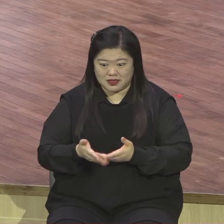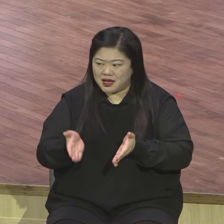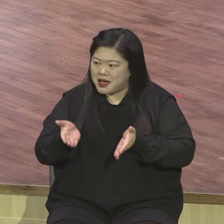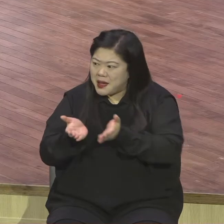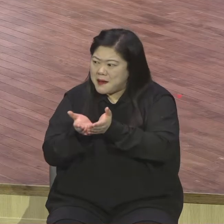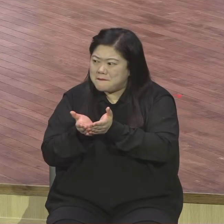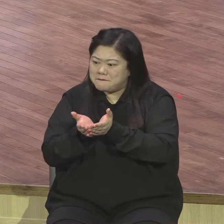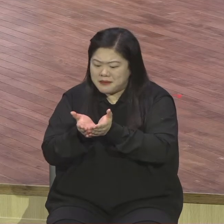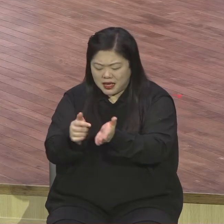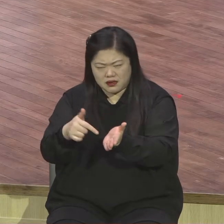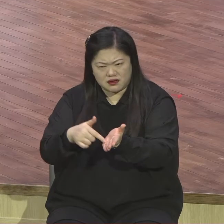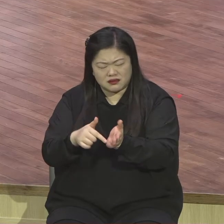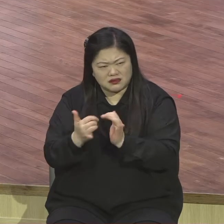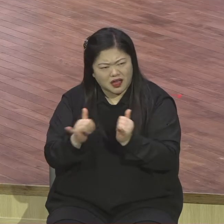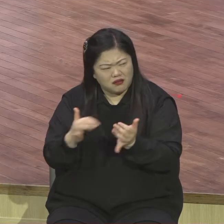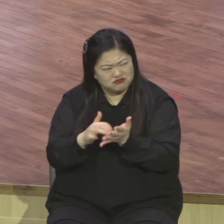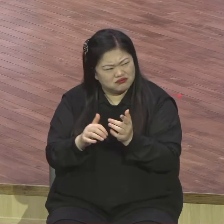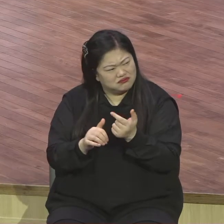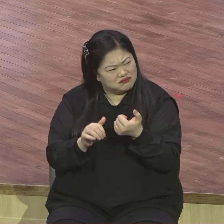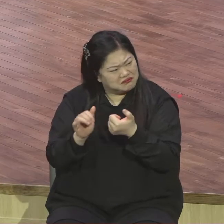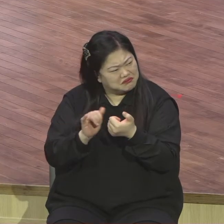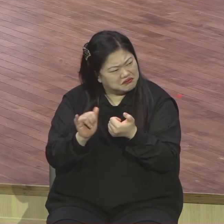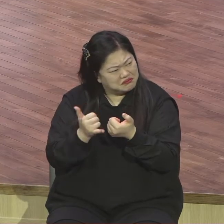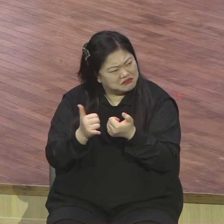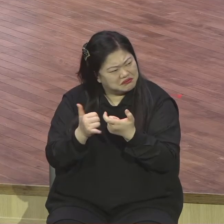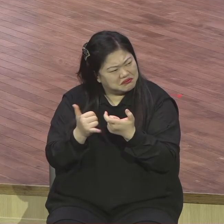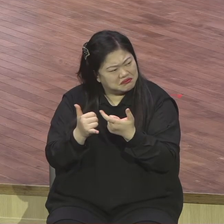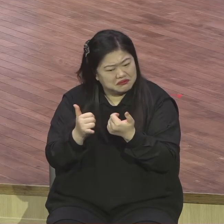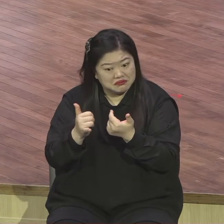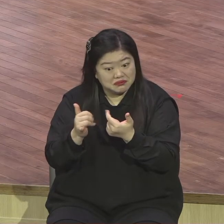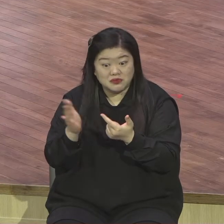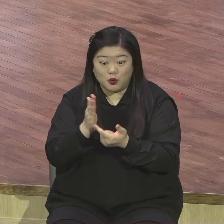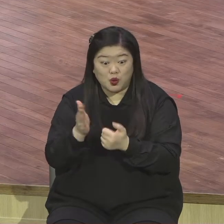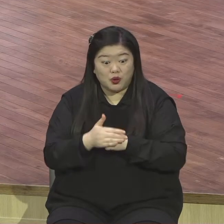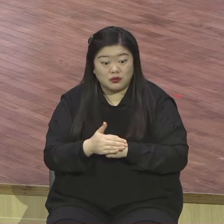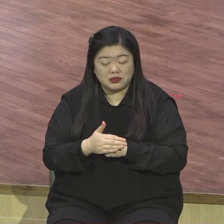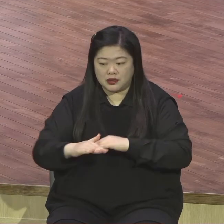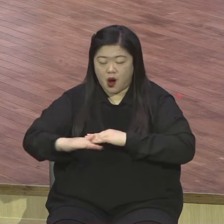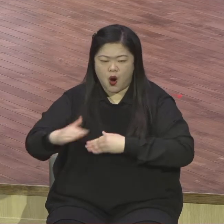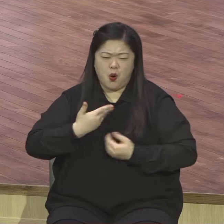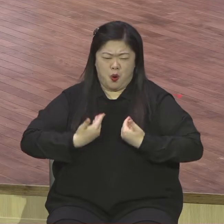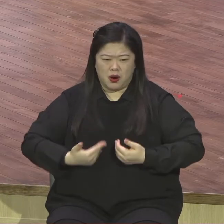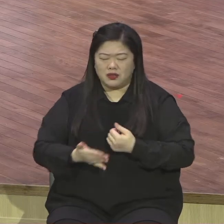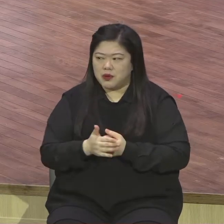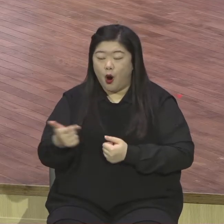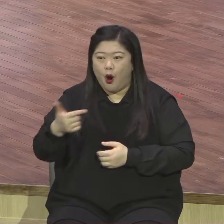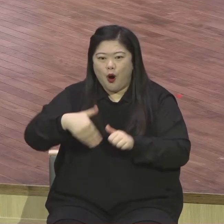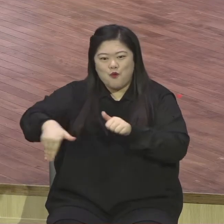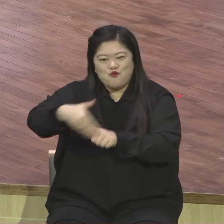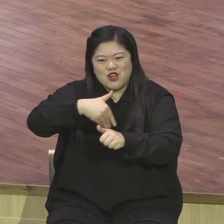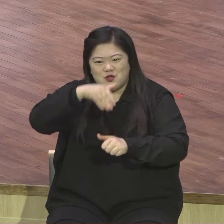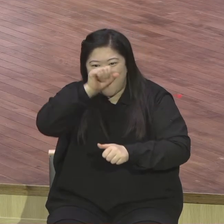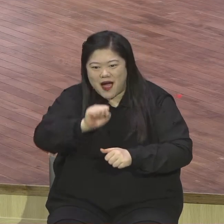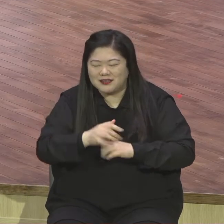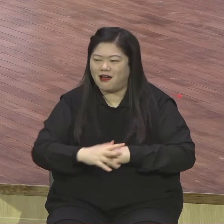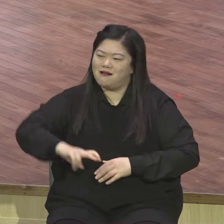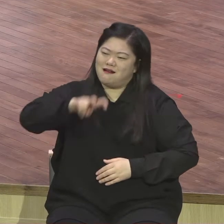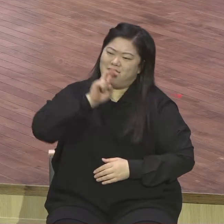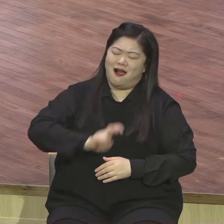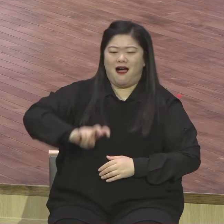태울 수 있는 밴데 다 타고 찬양을 불렀어요. 전부 다 찬양을 막 불렀어요. 찬양을 막